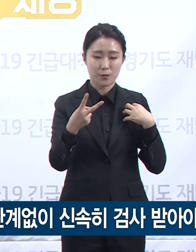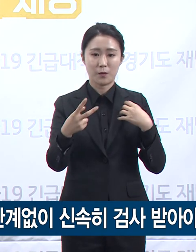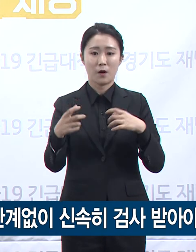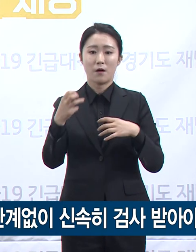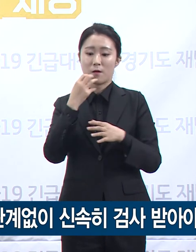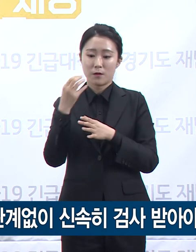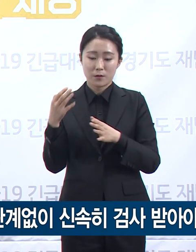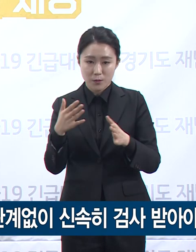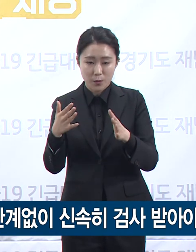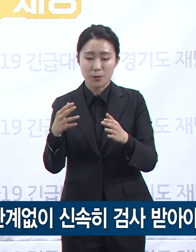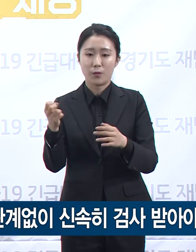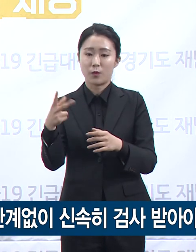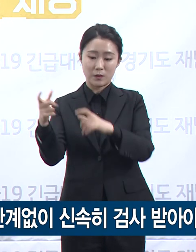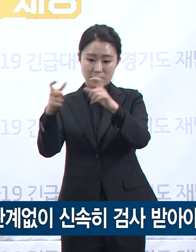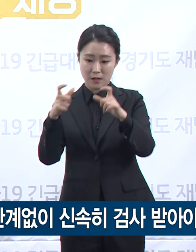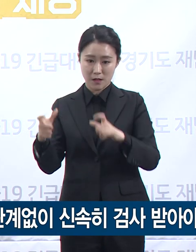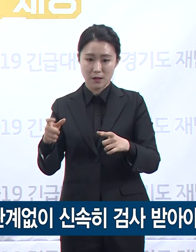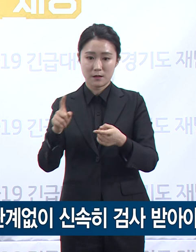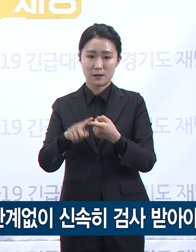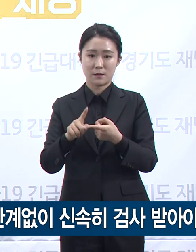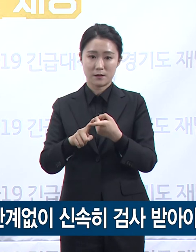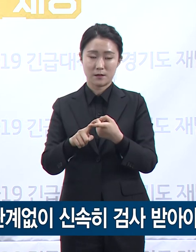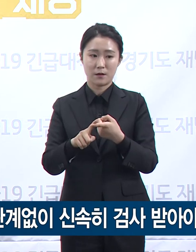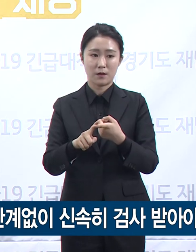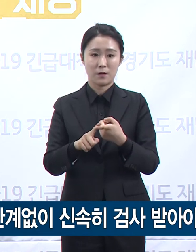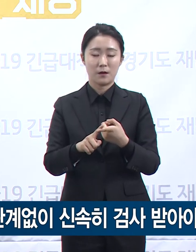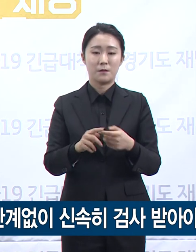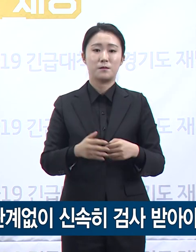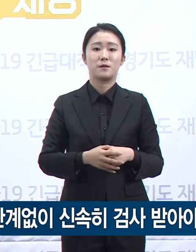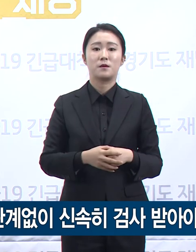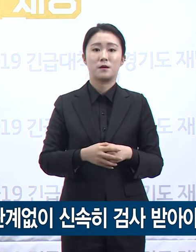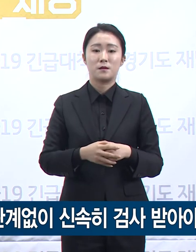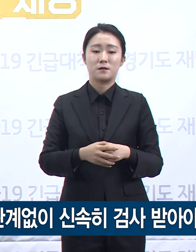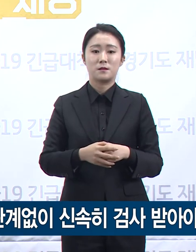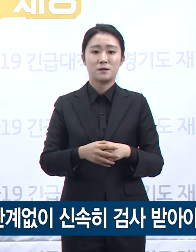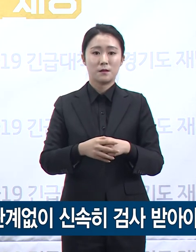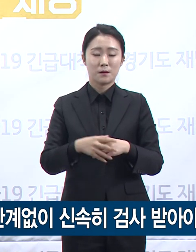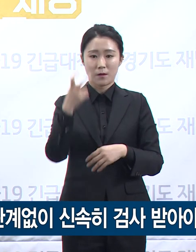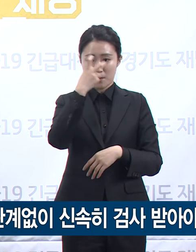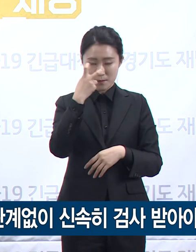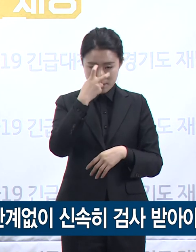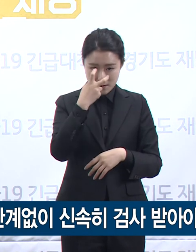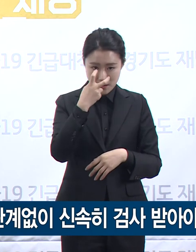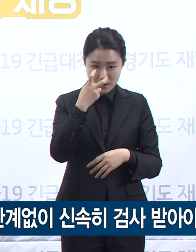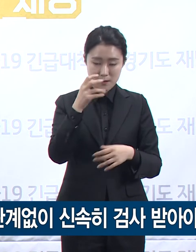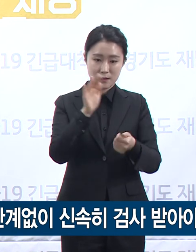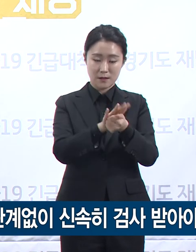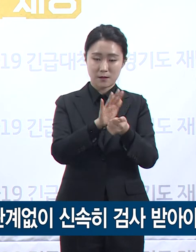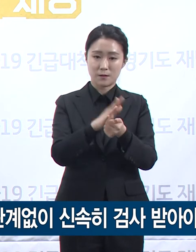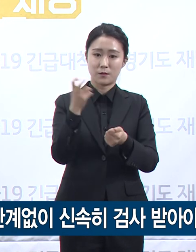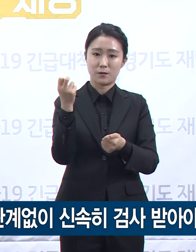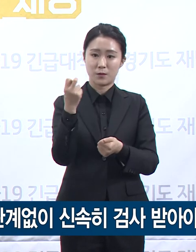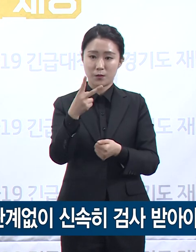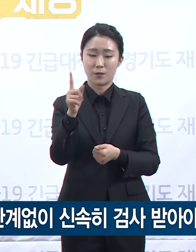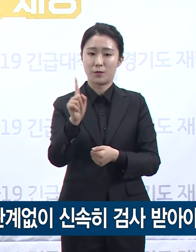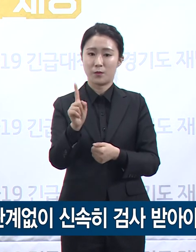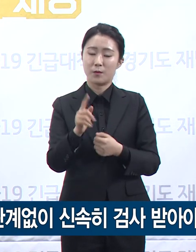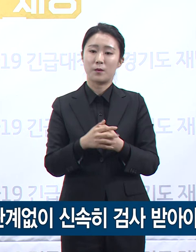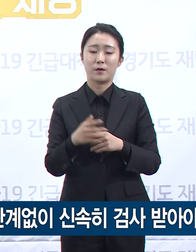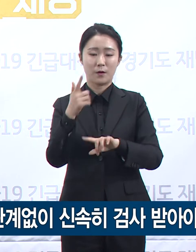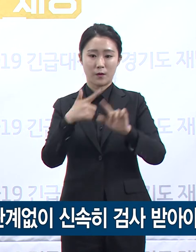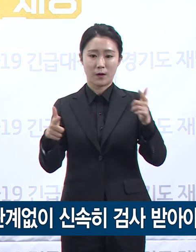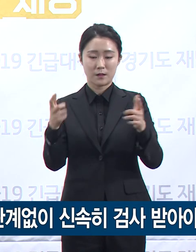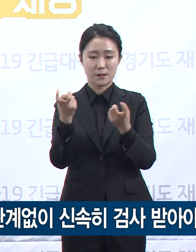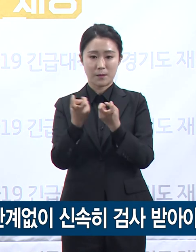무료검사 행정명령, 익명검사 허용 등의 정책들을 긴급히 시행하였습니다. 건강권과 자유권은 양립